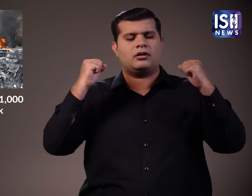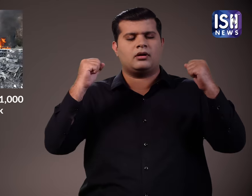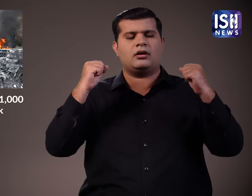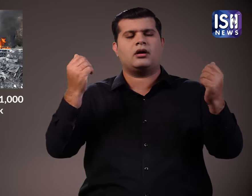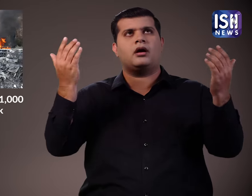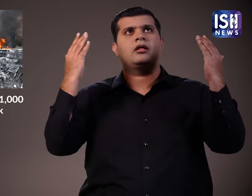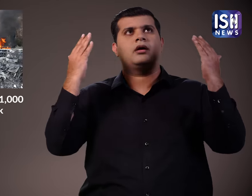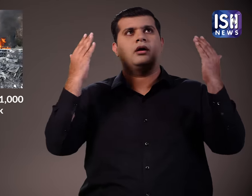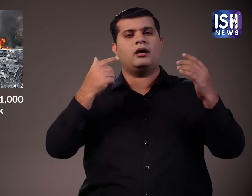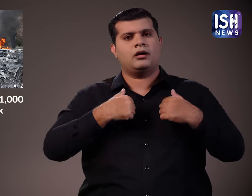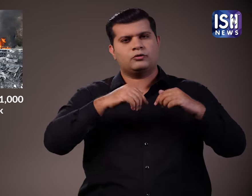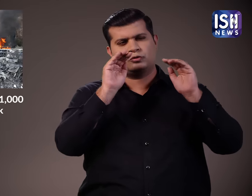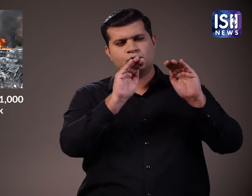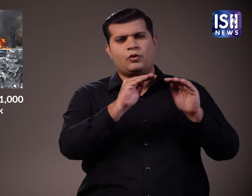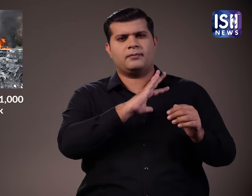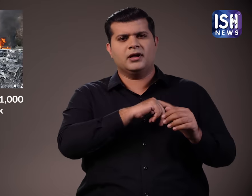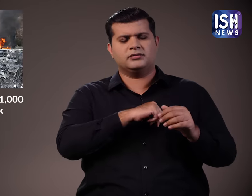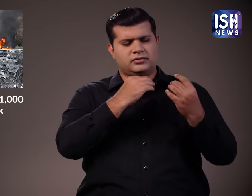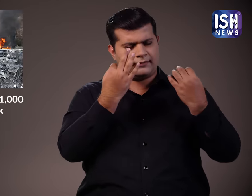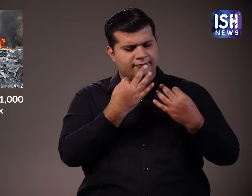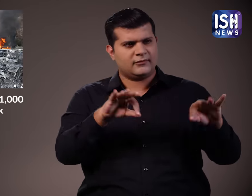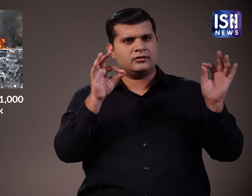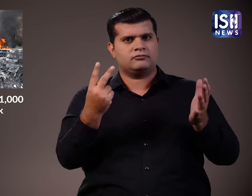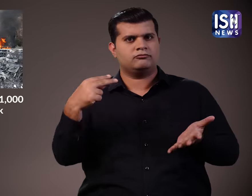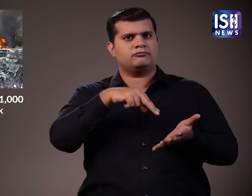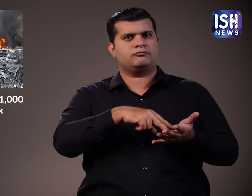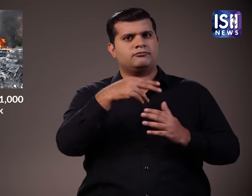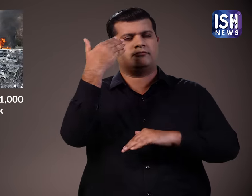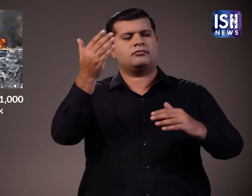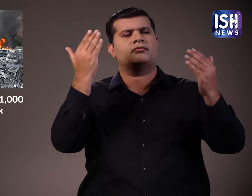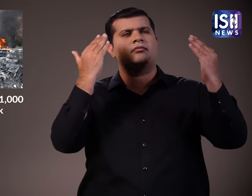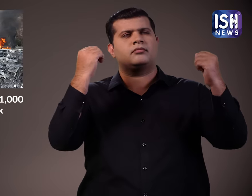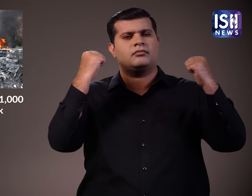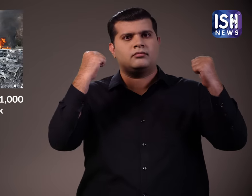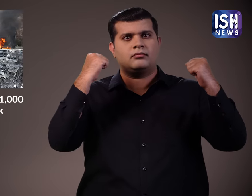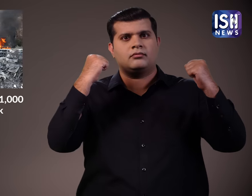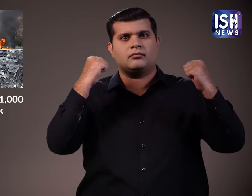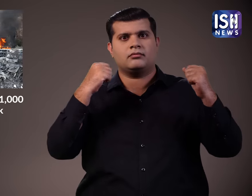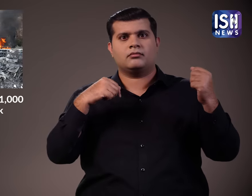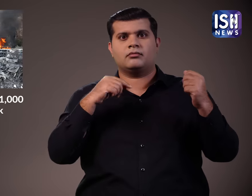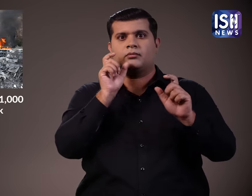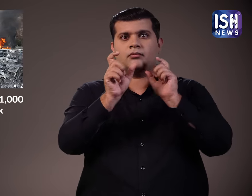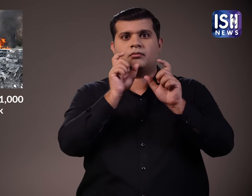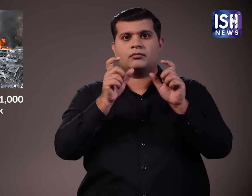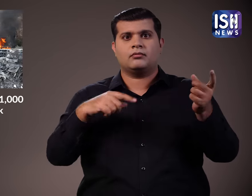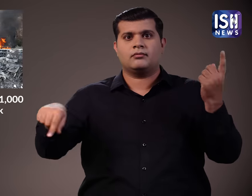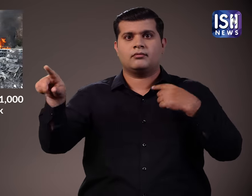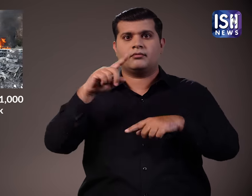सेक्डो चात्रों ने अल्लाव अग्पर के नारे लगाए और हम फिलिस्तान के साथ खड़े हैं फिलिस्तीन को स्वतंतरता